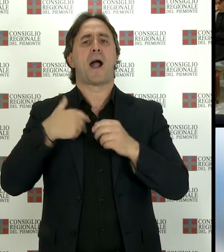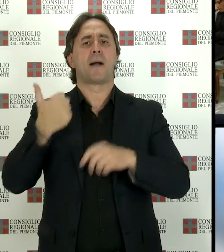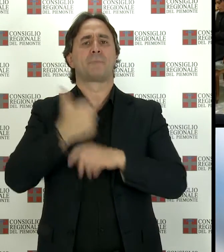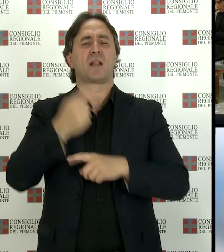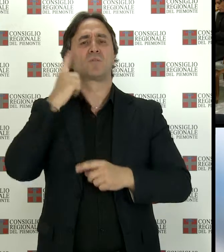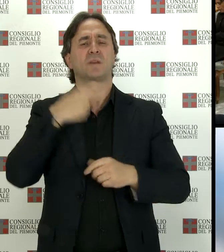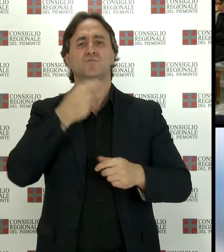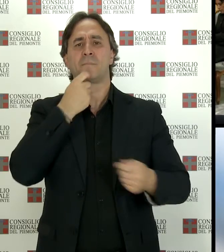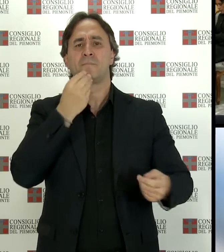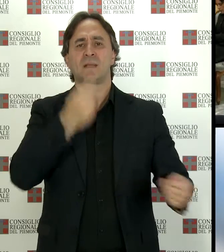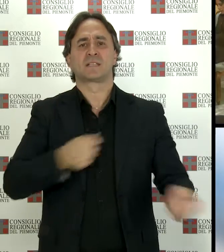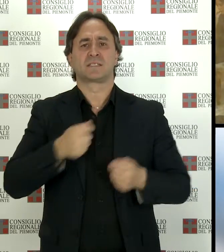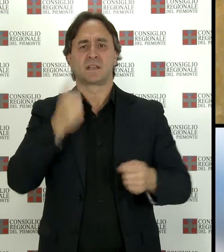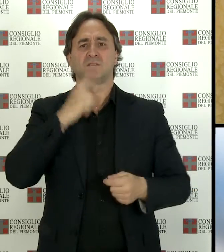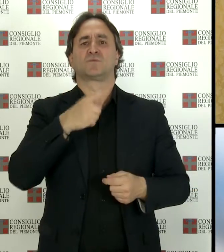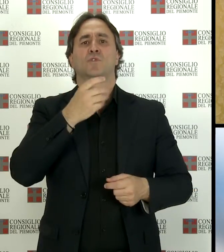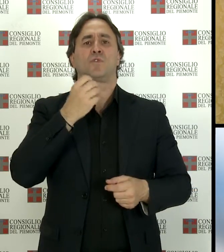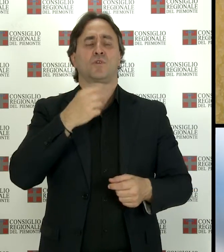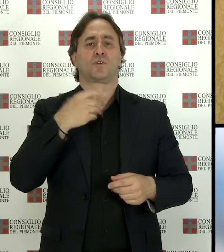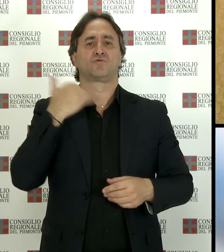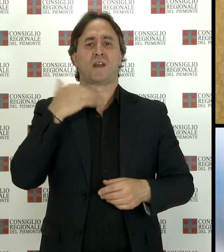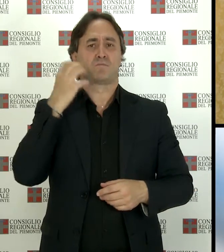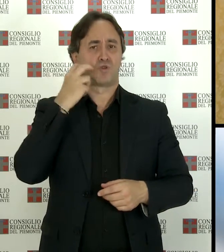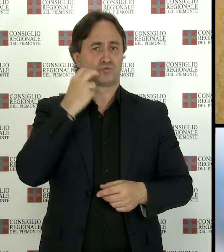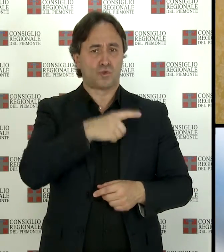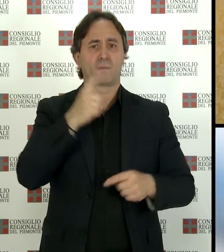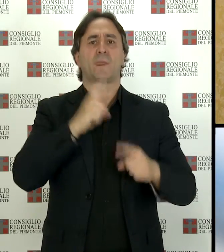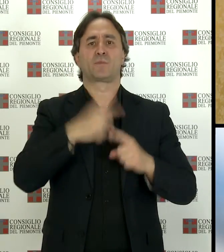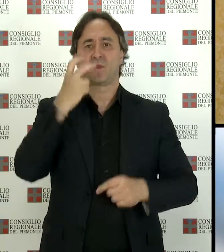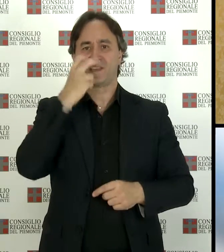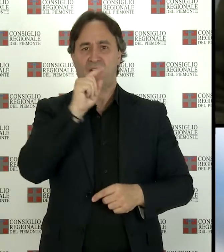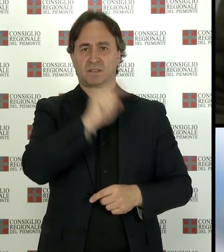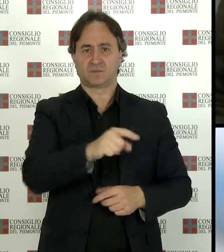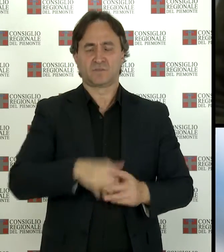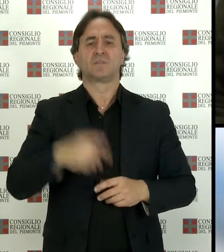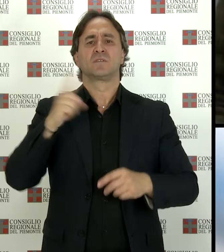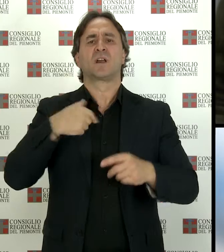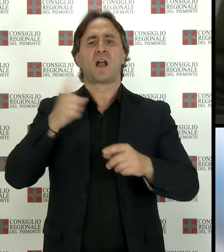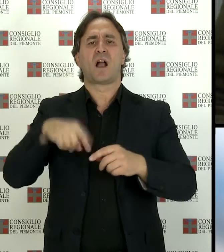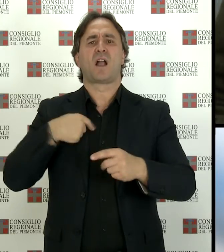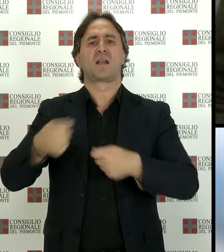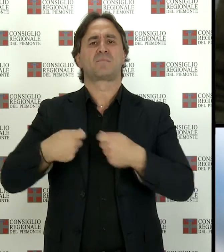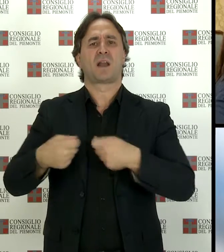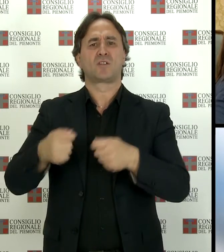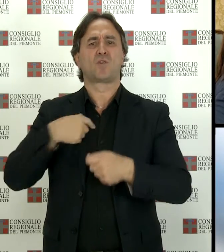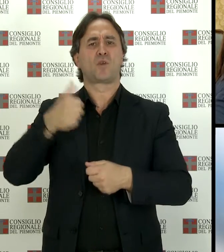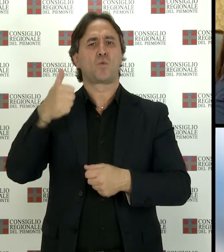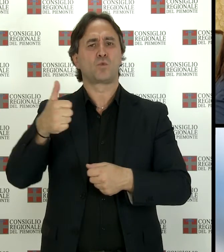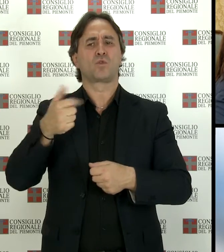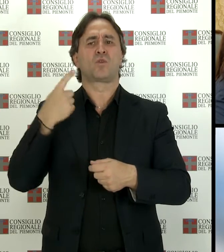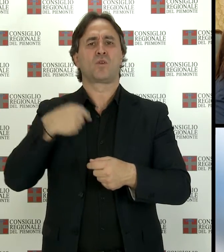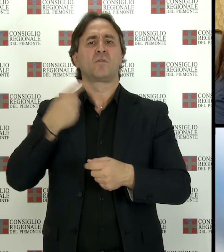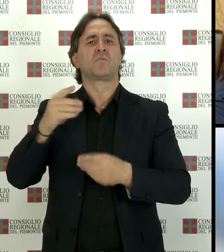Bosco di Torino e delle scuole di Chivasso e notizie sulla riapertura dei supermercati Mercatone 1 di Mappano e Brandizzo e sul